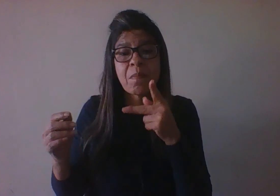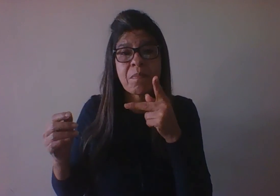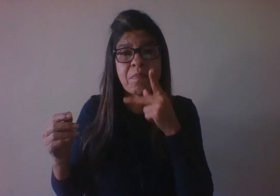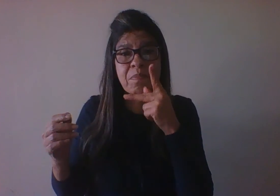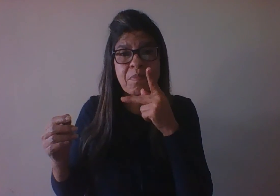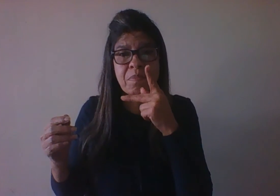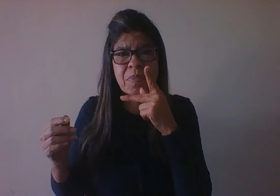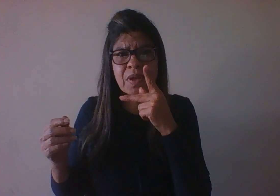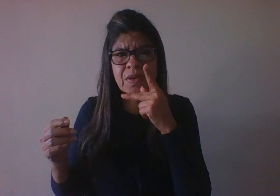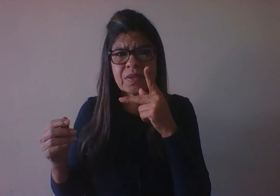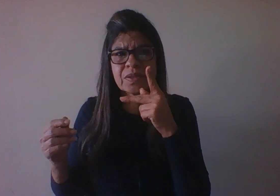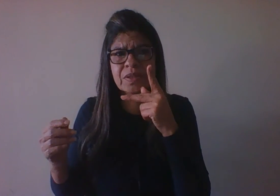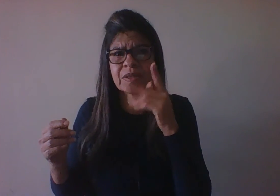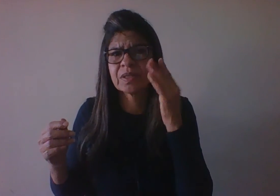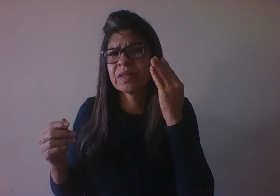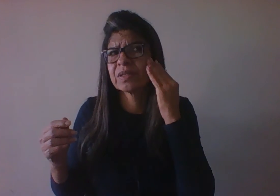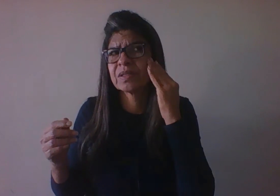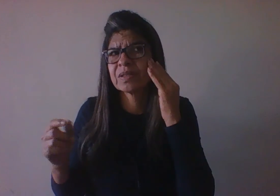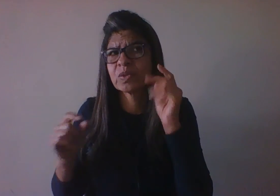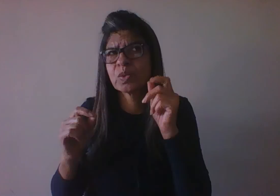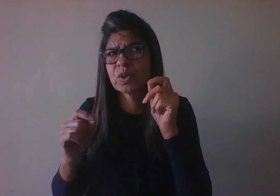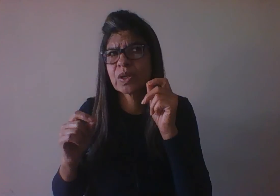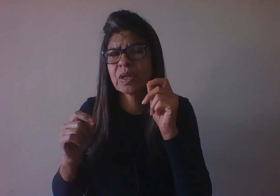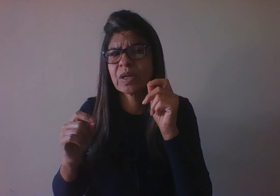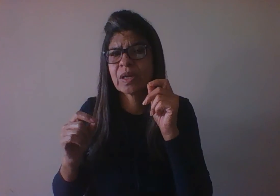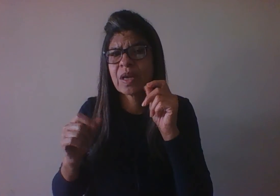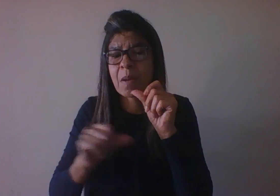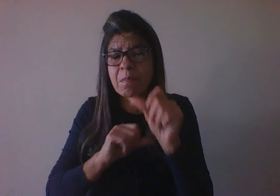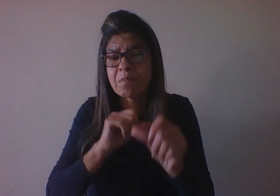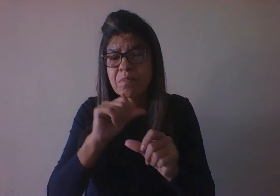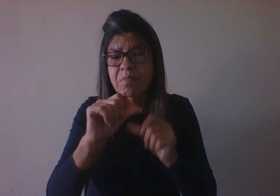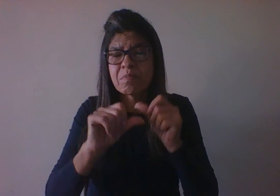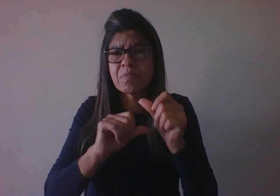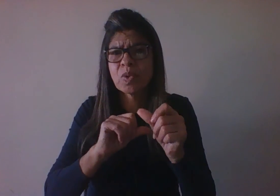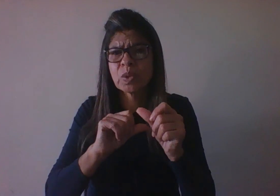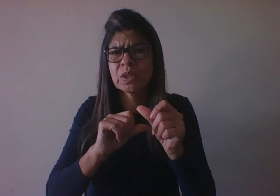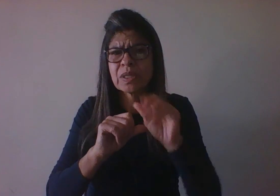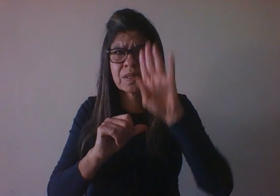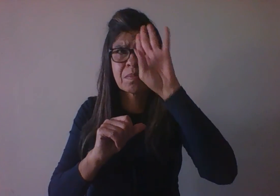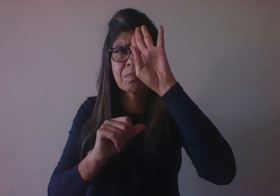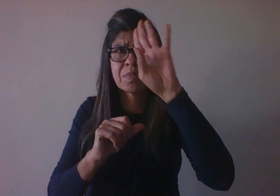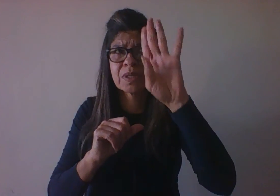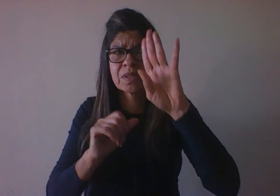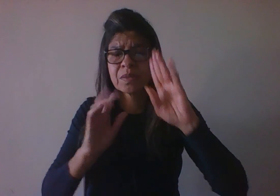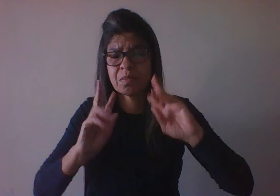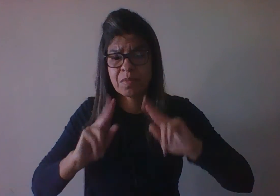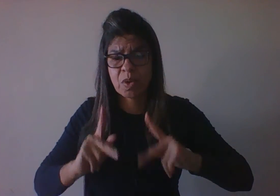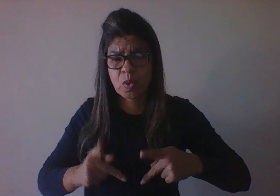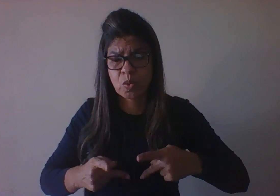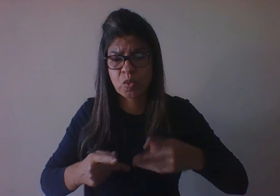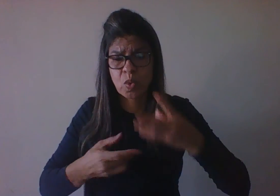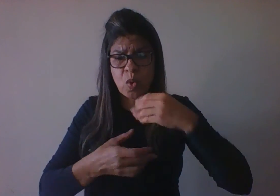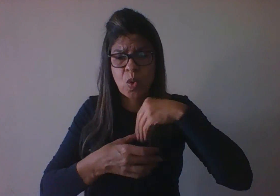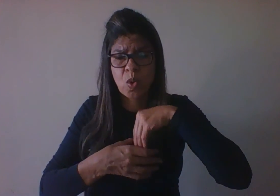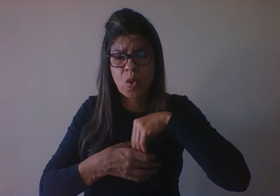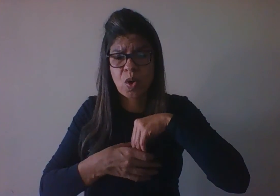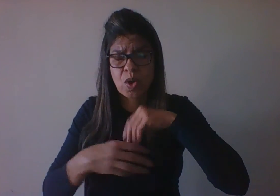mudanças mais significativas no organismo se dão em função de um desenvolvimento